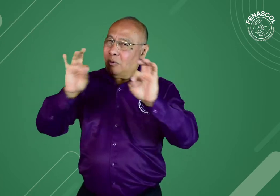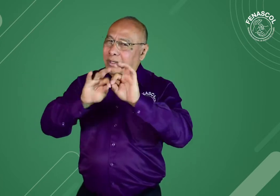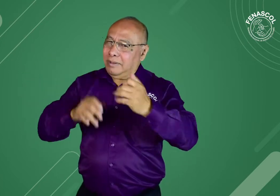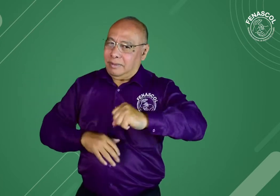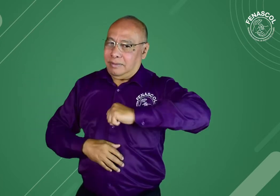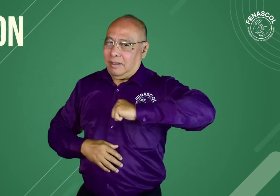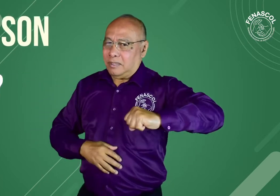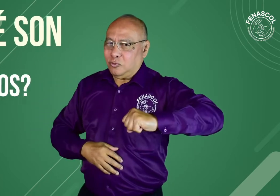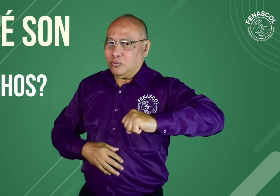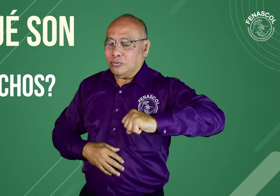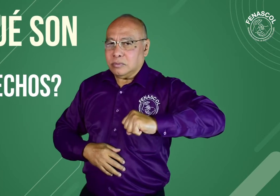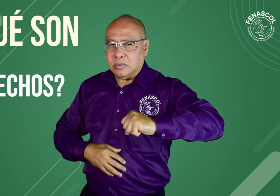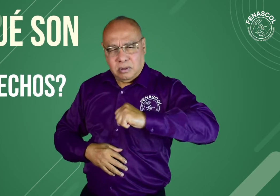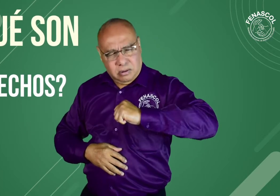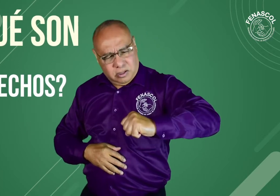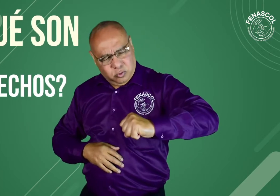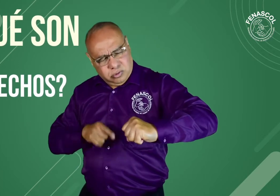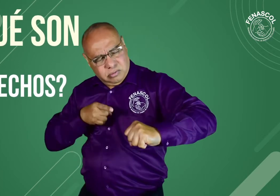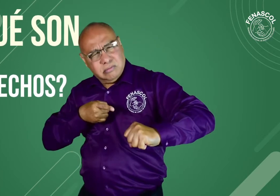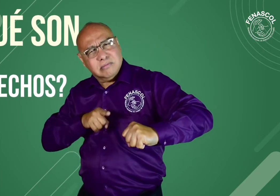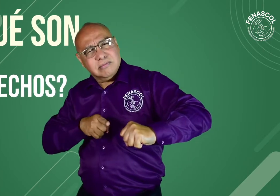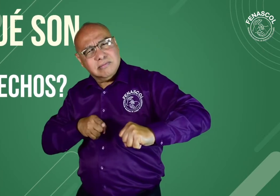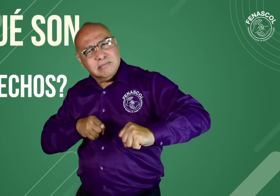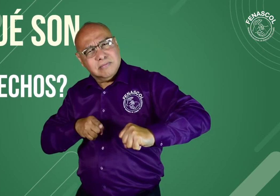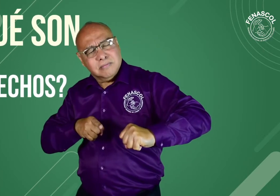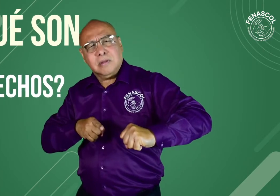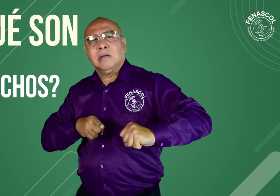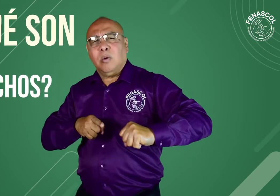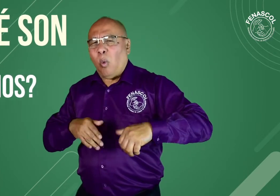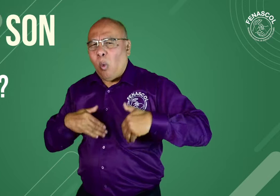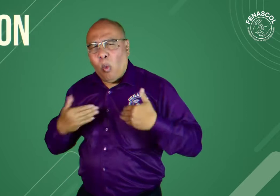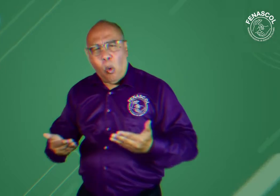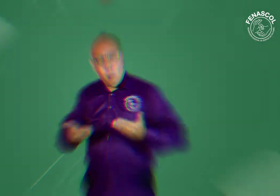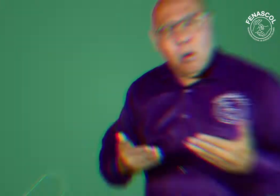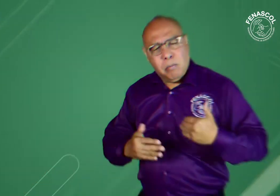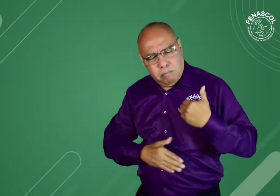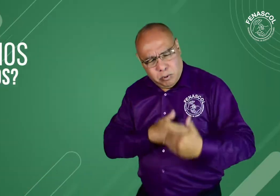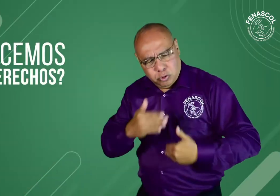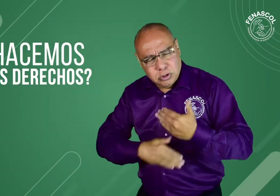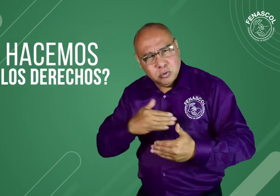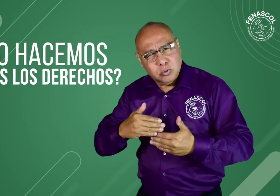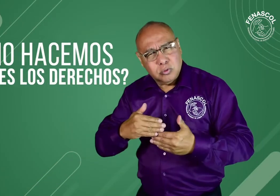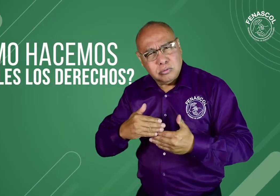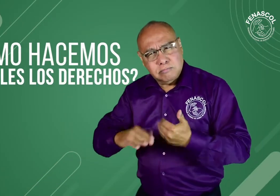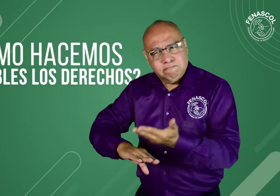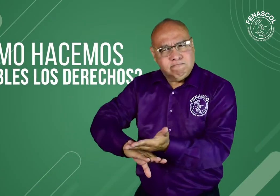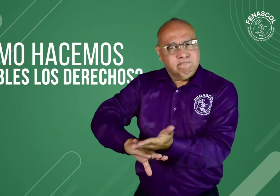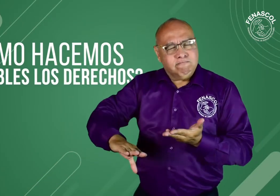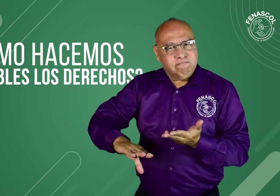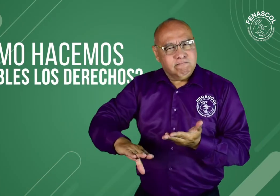Dentro de este plan de acción 2021 tenemos un tema muy importante. ¿Qué son los derechos? ¿Cómo